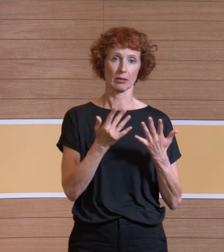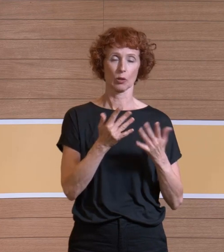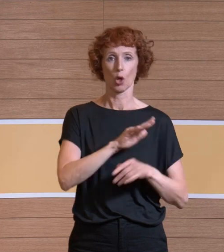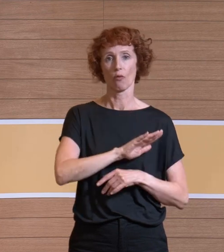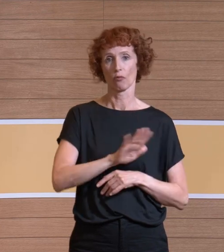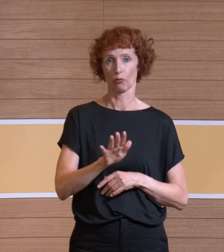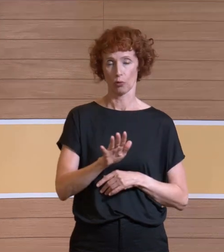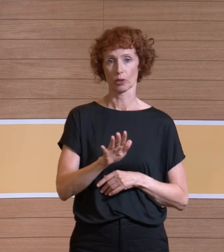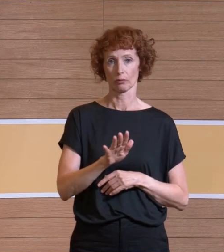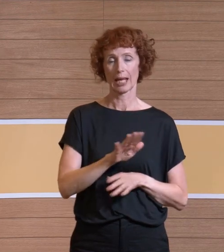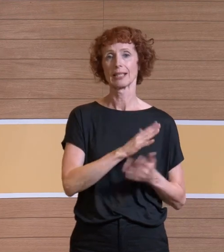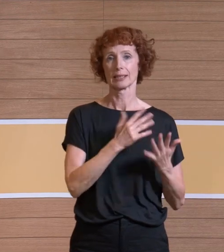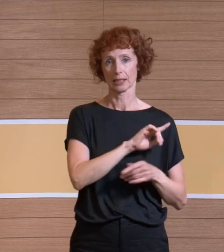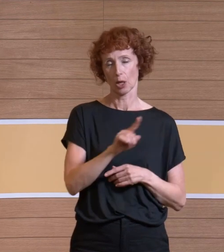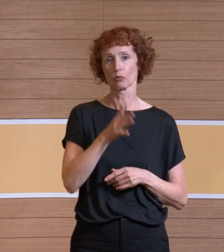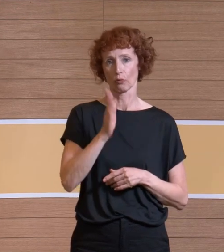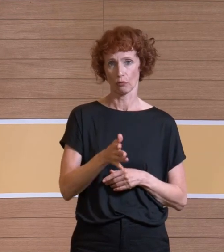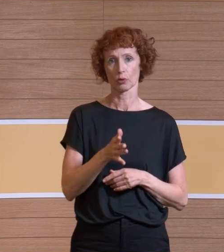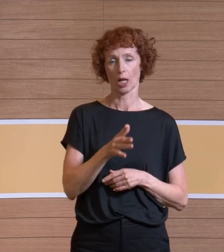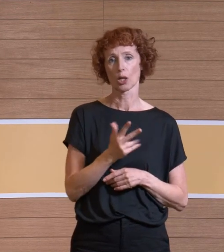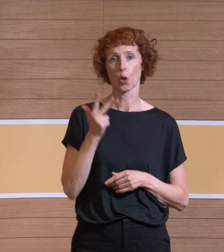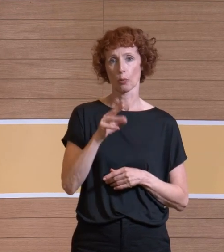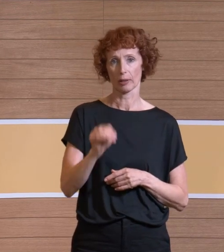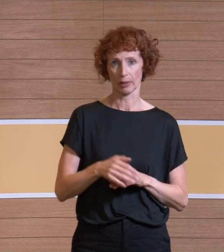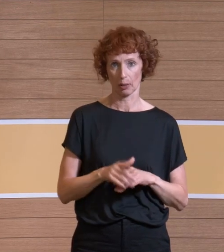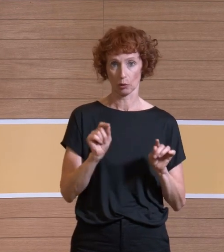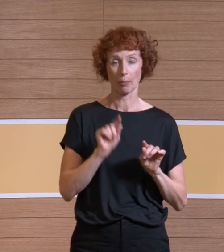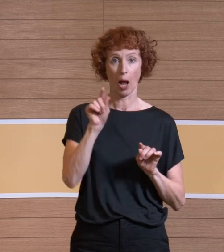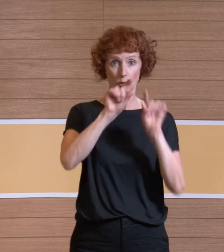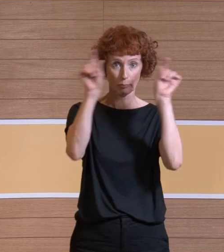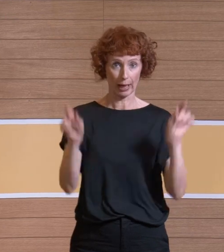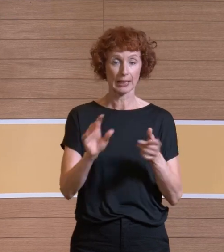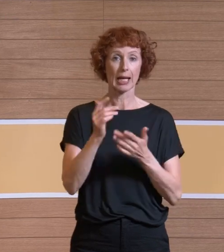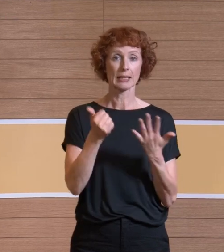Das bedeutet, dass wir selbst im Außenbereich immer noch einen sechsmal wirksamen